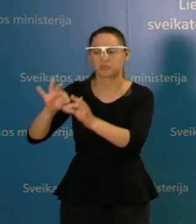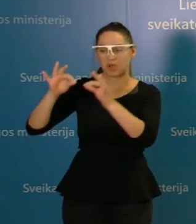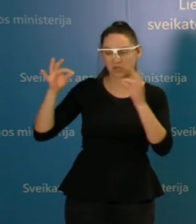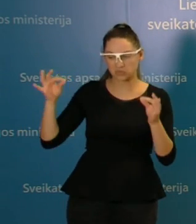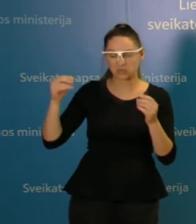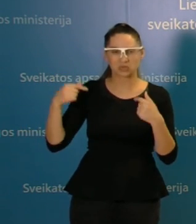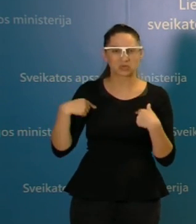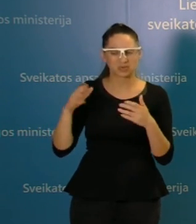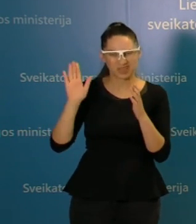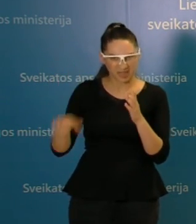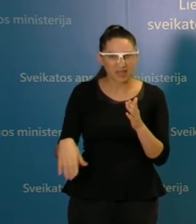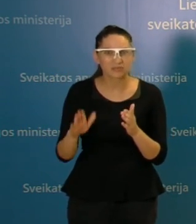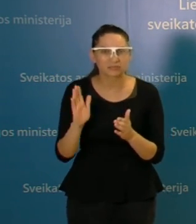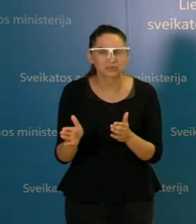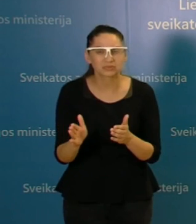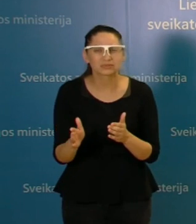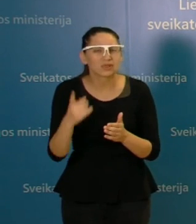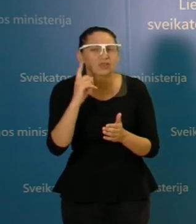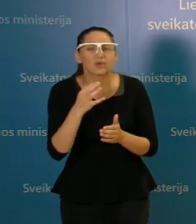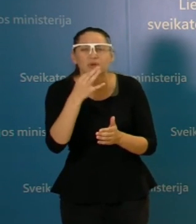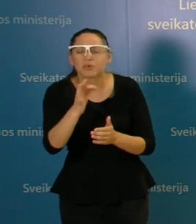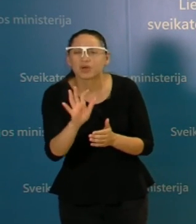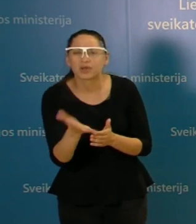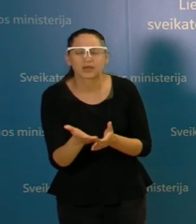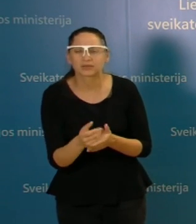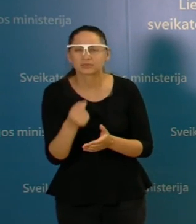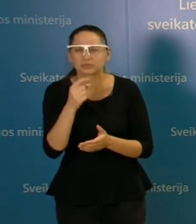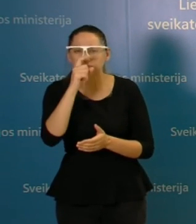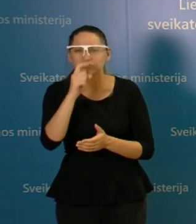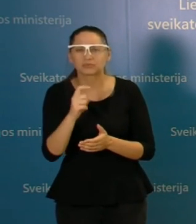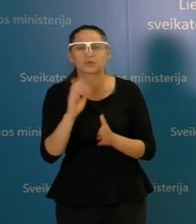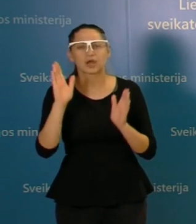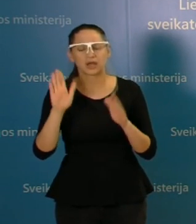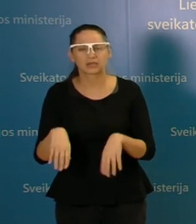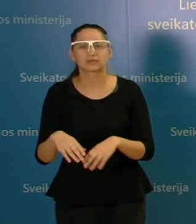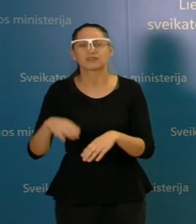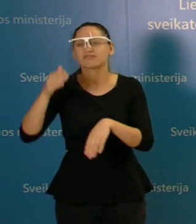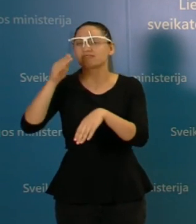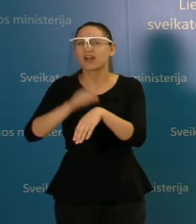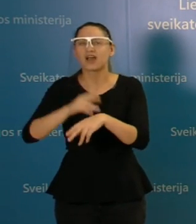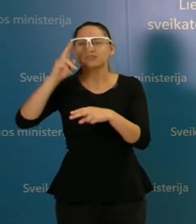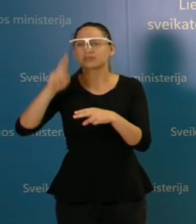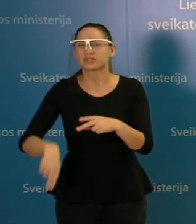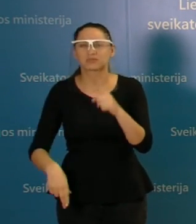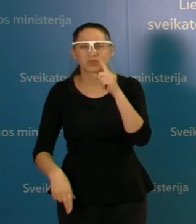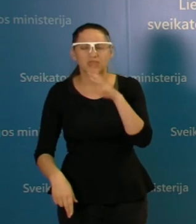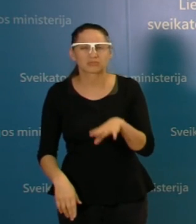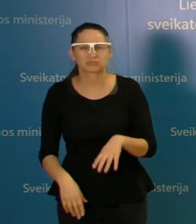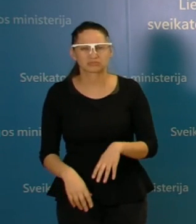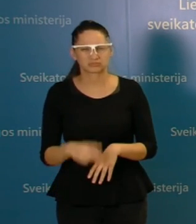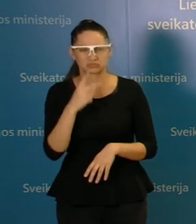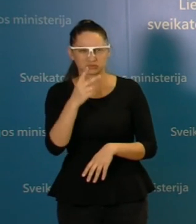paprašiausiai nesižvelgsite? Ar ką jūs turėjote omeny, nes, na, ta mintis, kad praktinių sprendimų neturės kažkokį, tai skamba